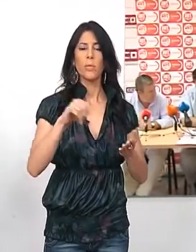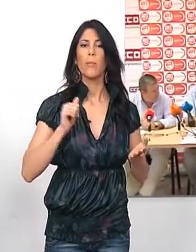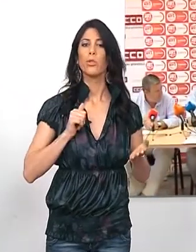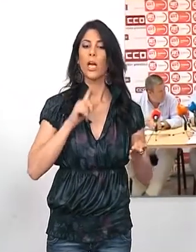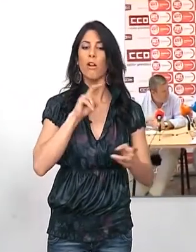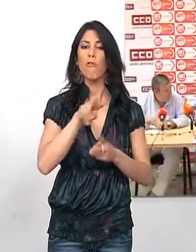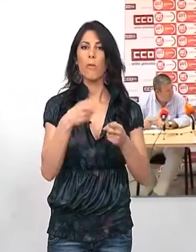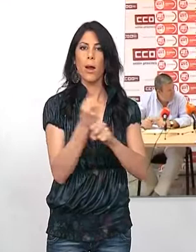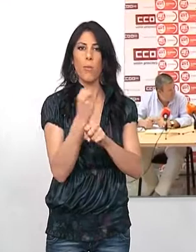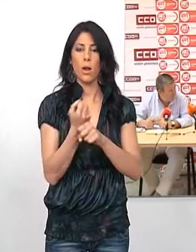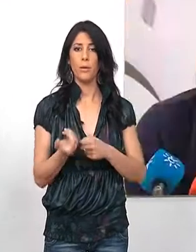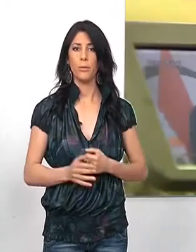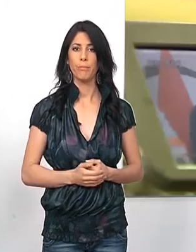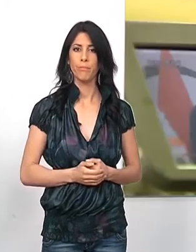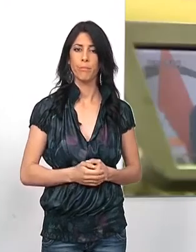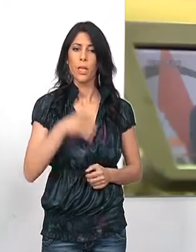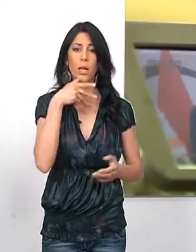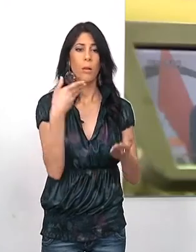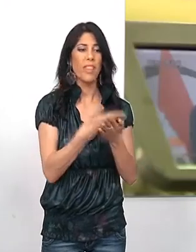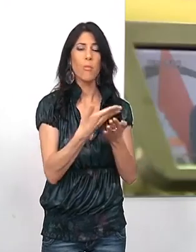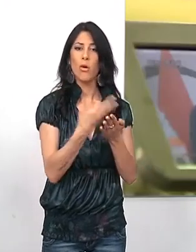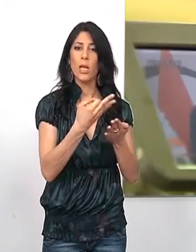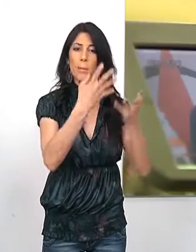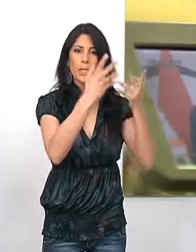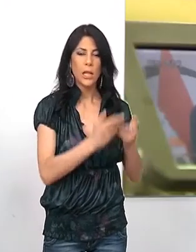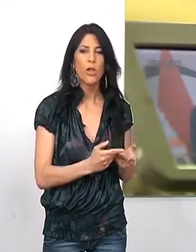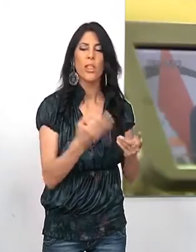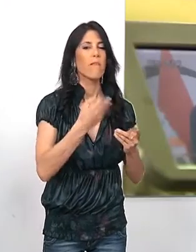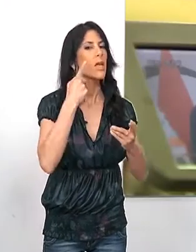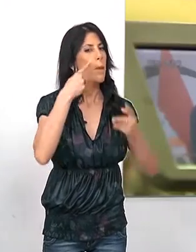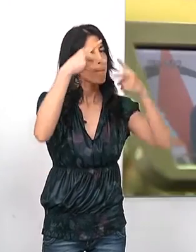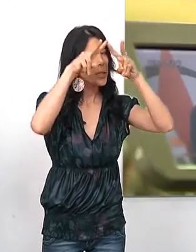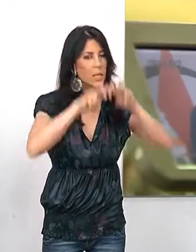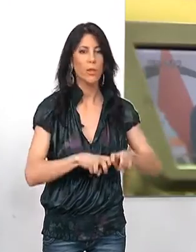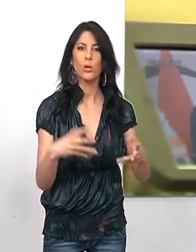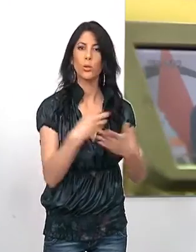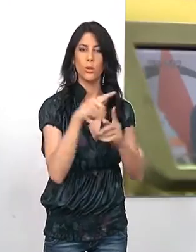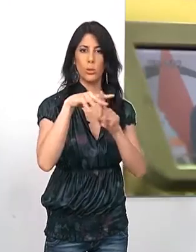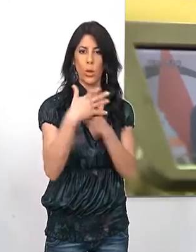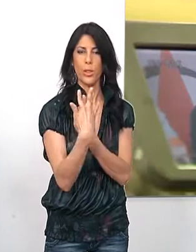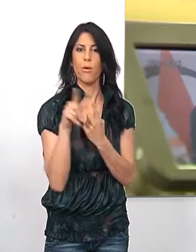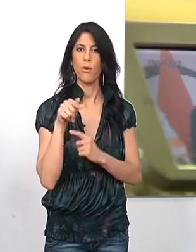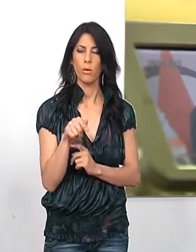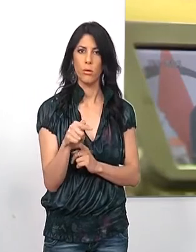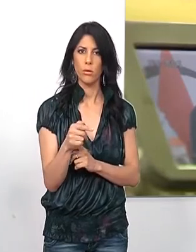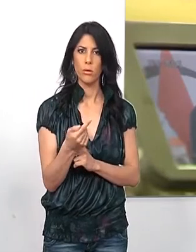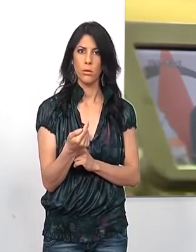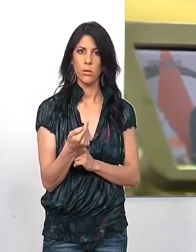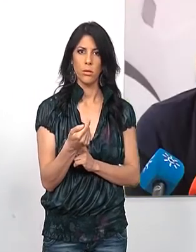la nueva reforma laboral. Y lo que pedimos es que desde las administraciones se investigue toda esta situación. Esto